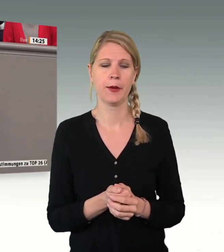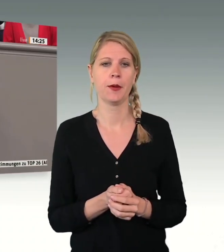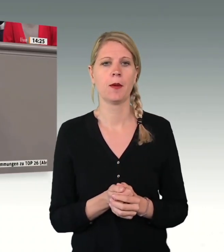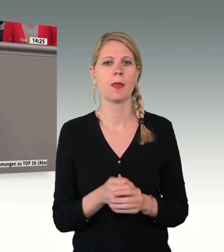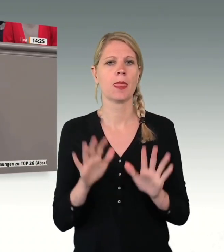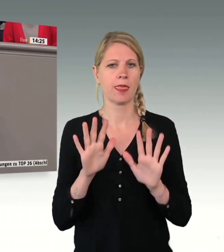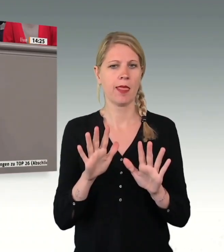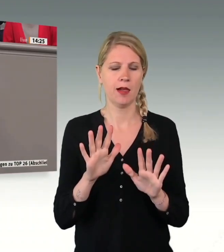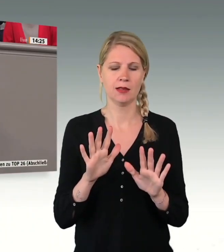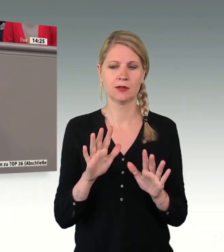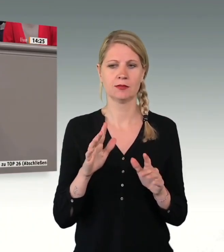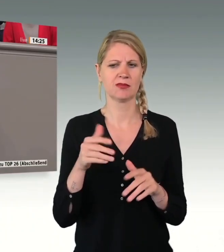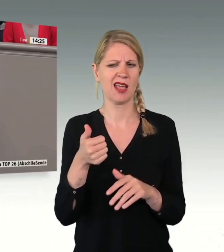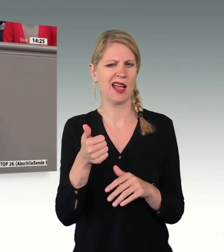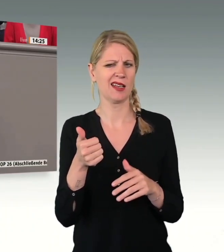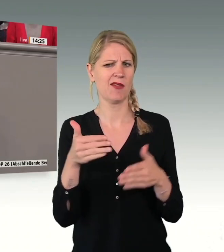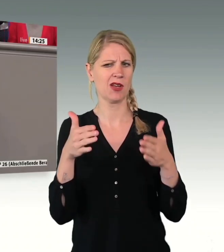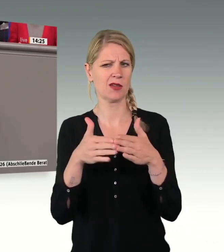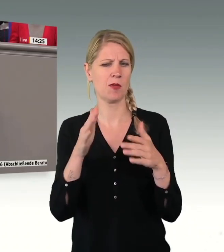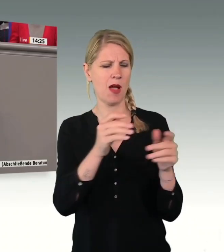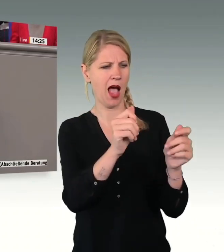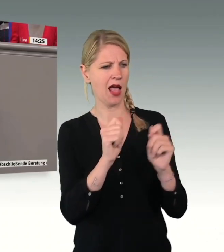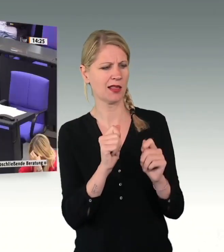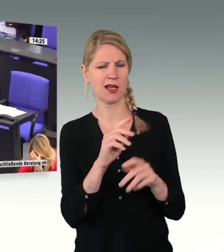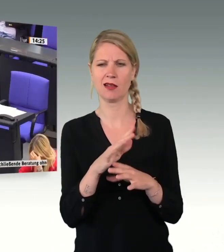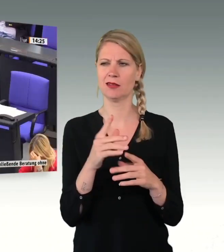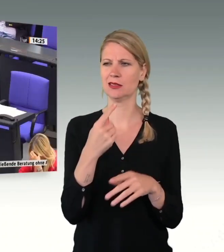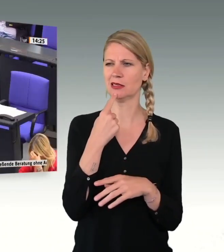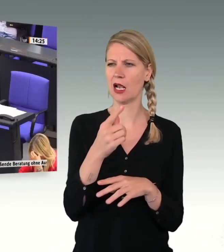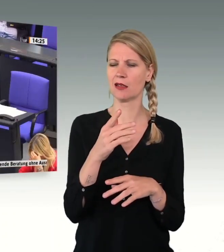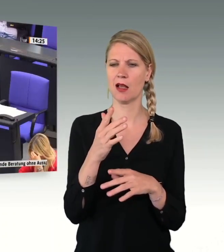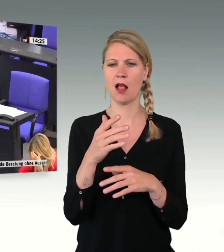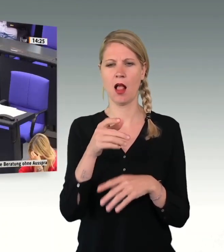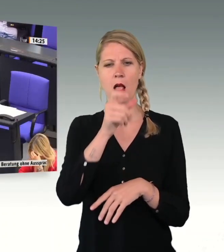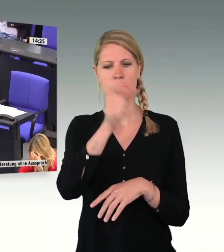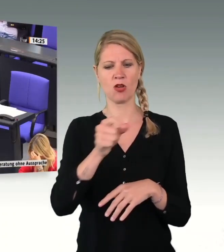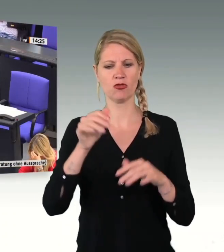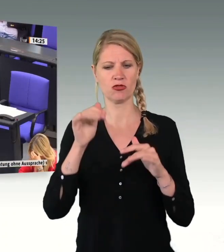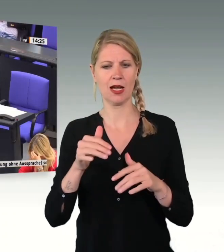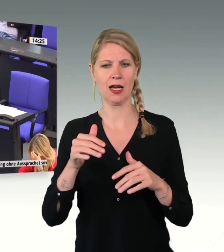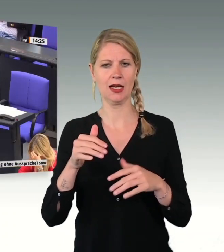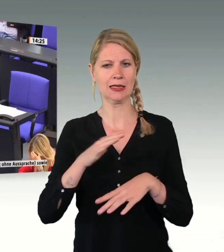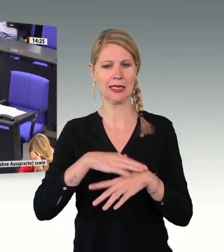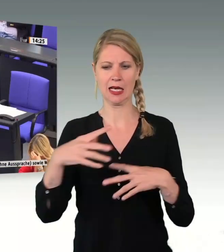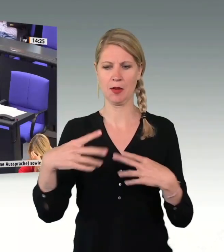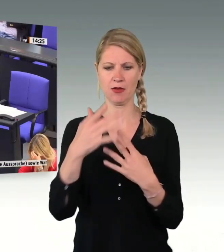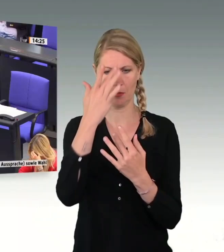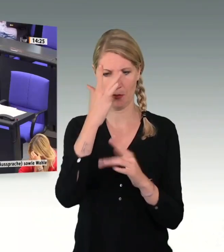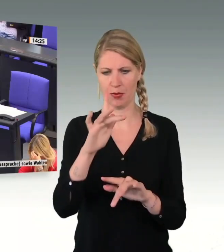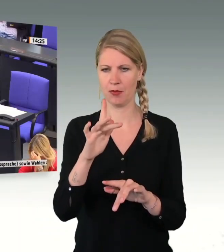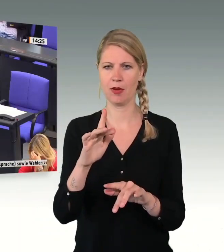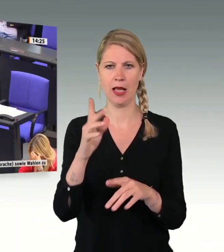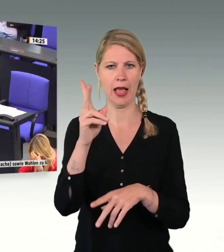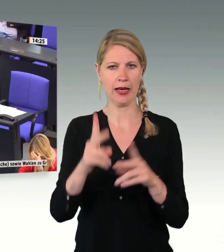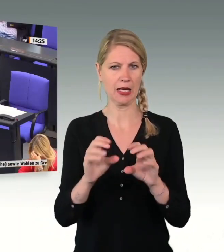Zumindest eine Fraktion tut so in ihrem Antrag, als ob geduldete Menschen überhaupt keine Rechte hätten. Nein, sie haben Rechte. Bei der